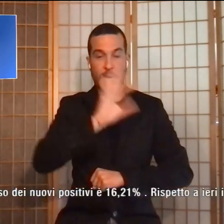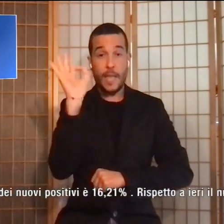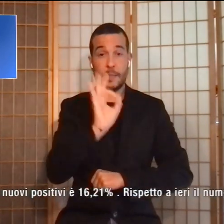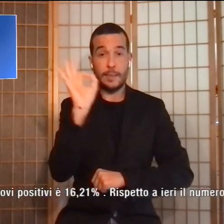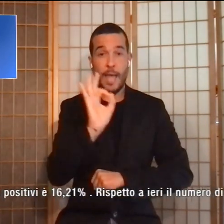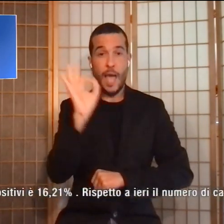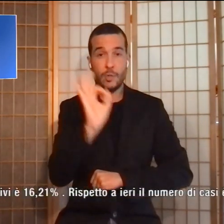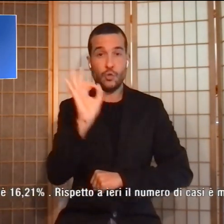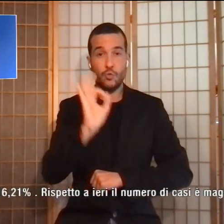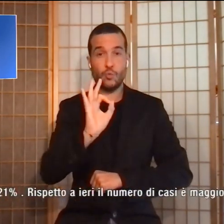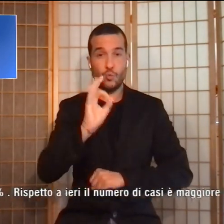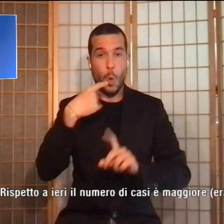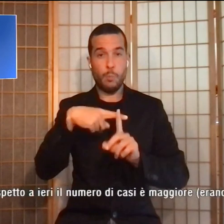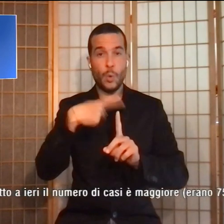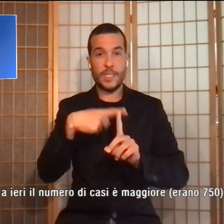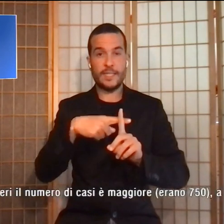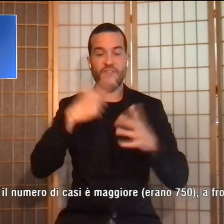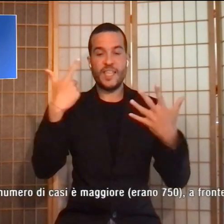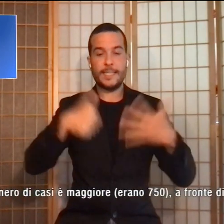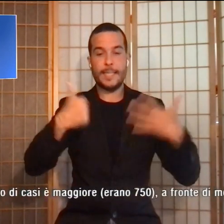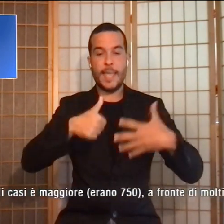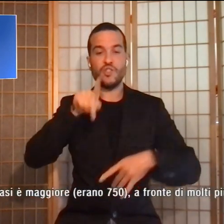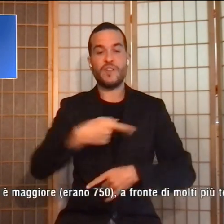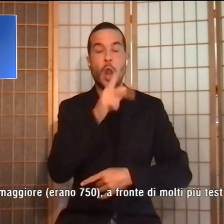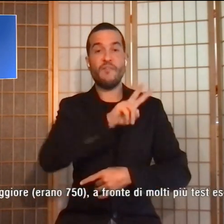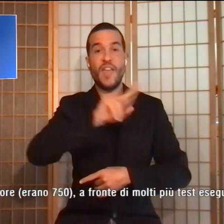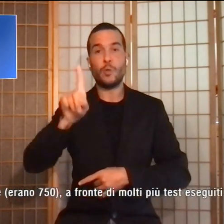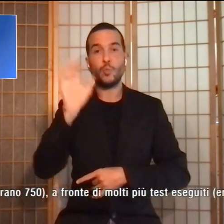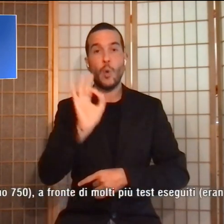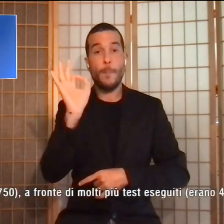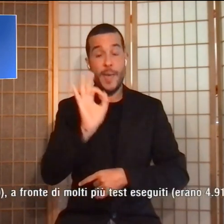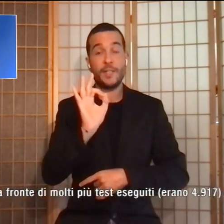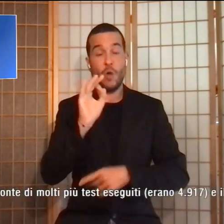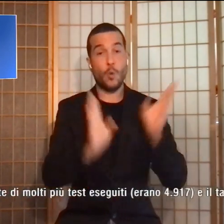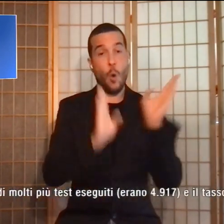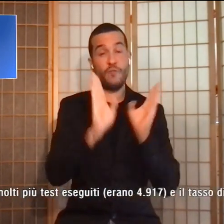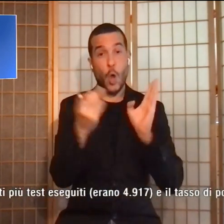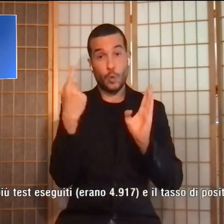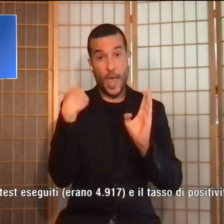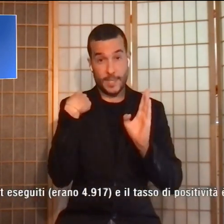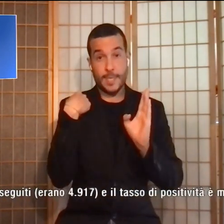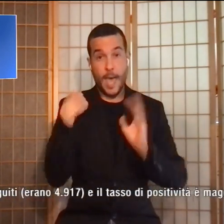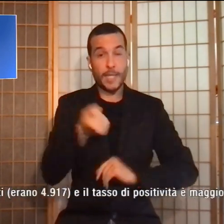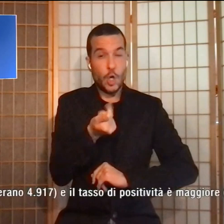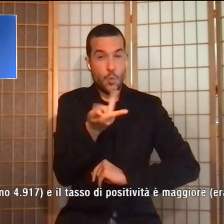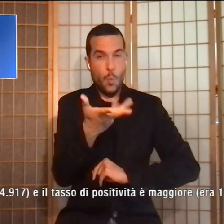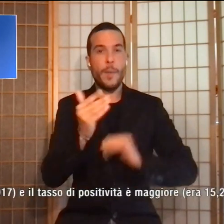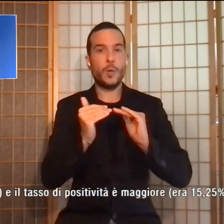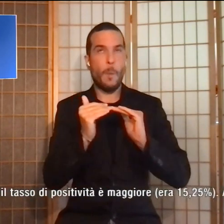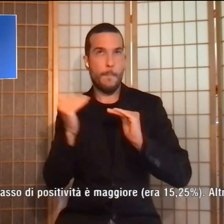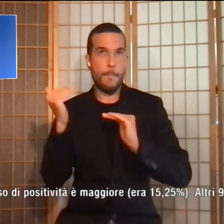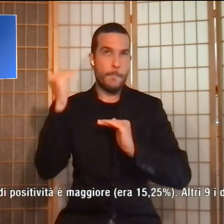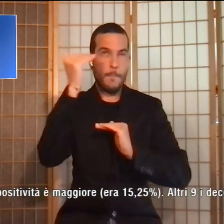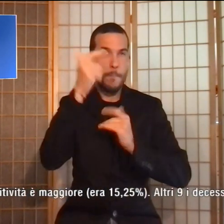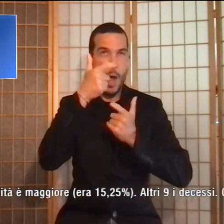positivi è del 16,21%. Rispetto a ieri il numero di casi è maggiore a fronte